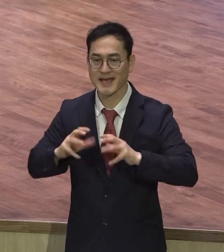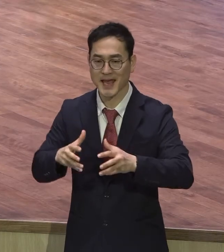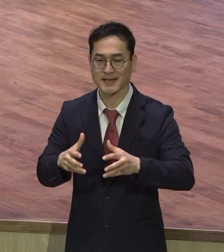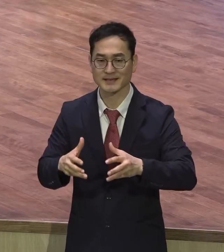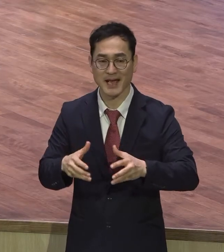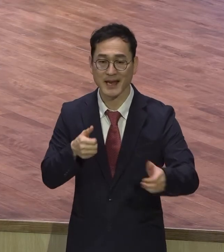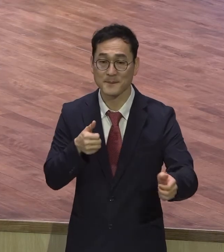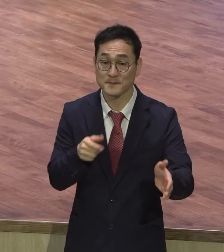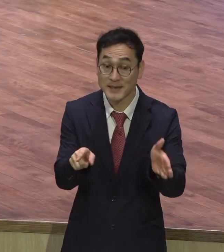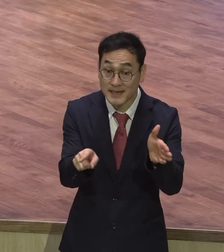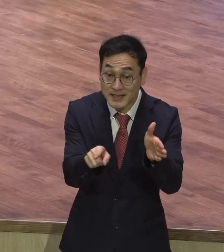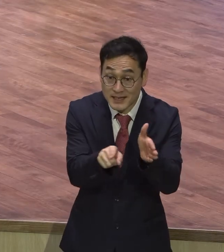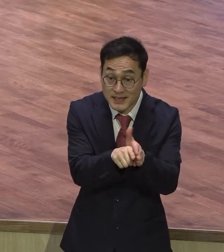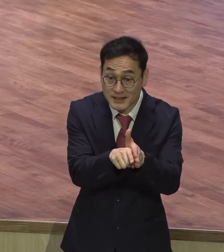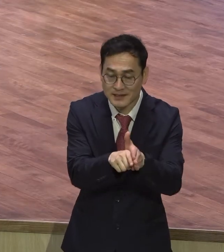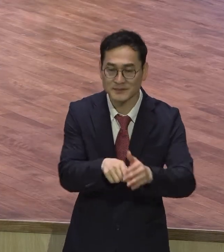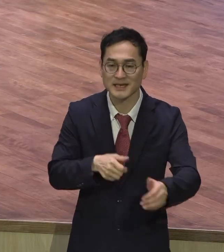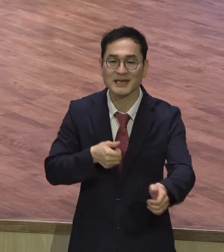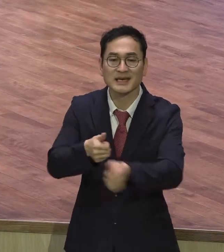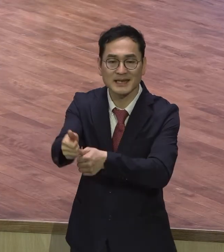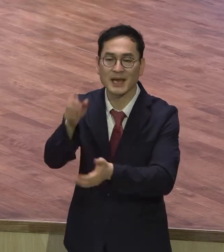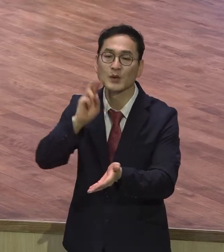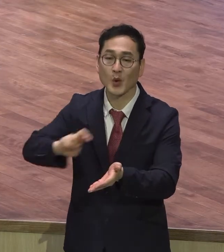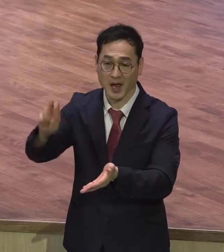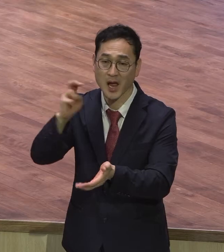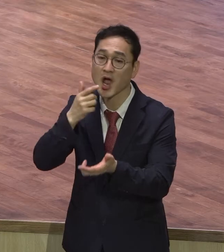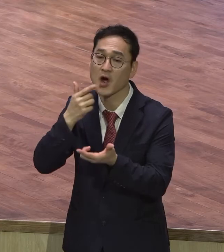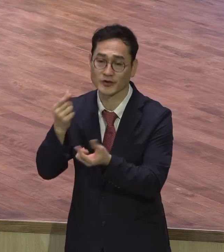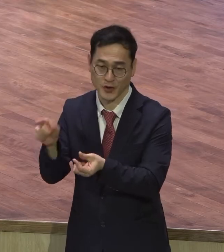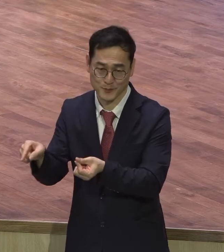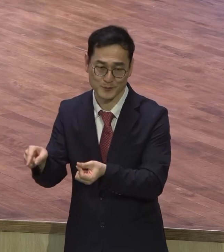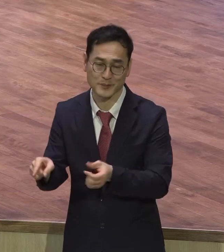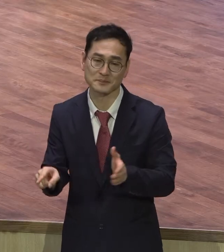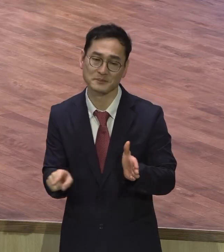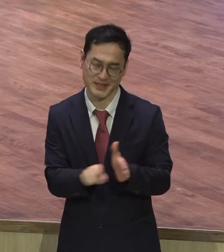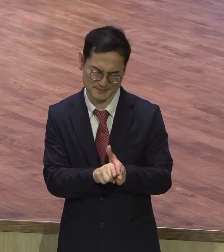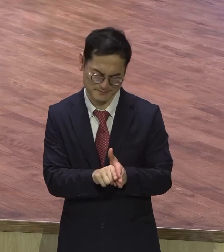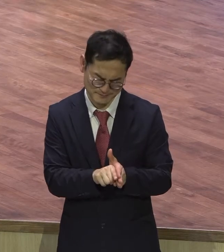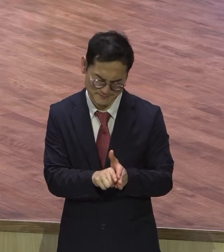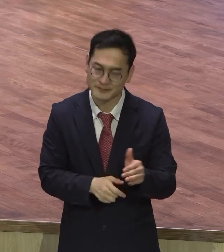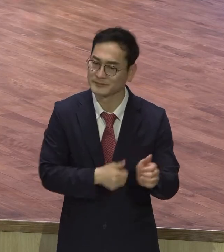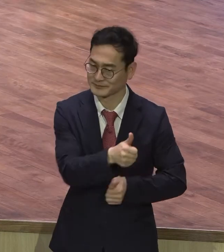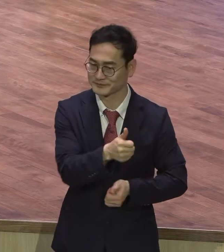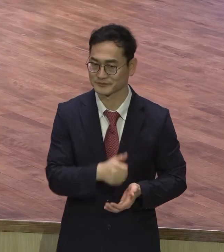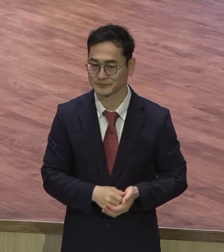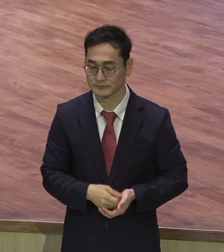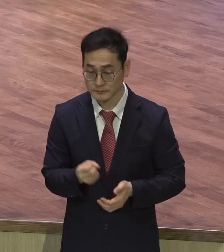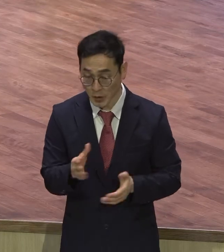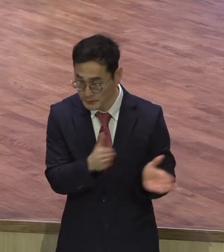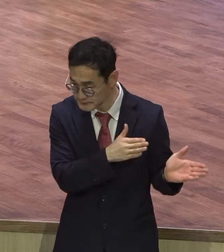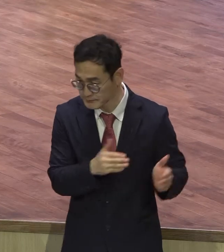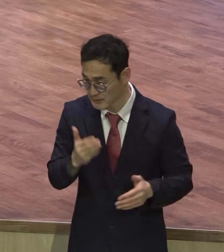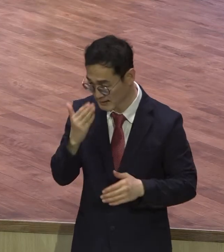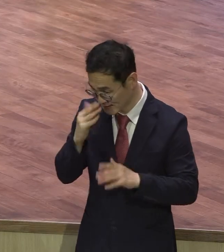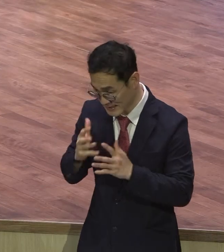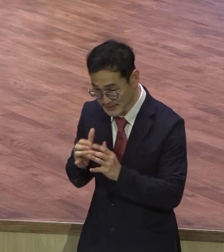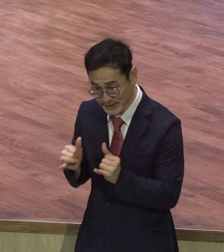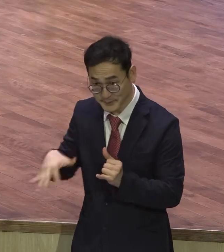이와는 반대로 이스라엘 백성들은요 어땠습니까 11절 12절에 보면요 많은